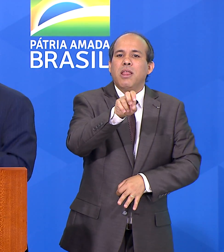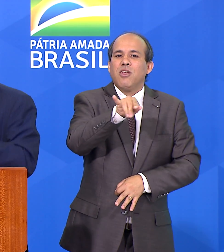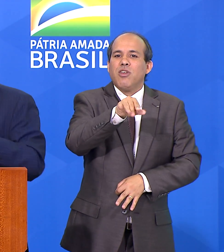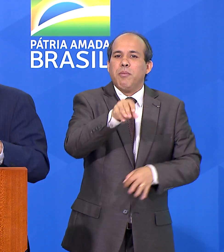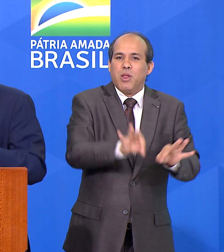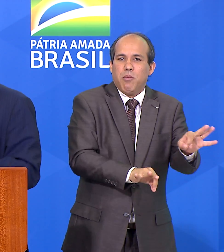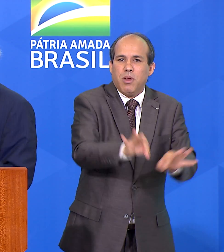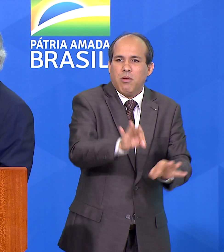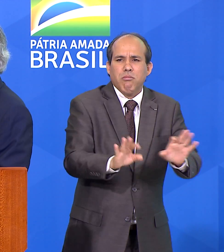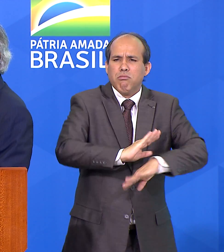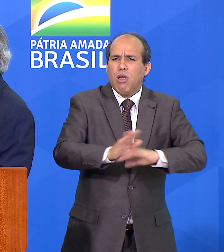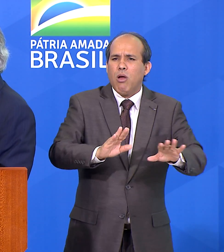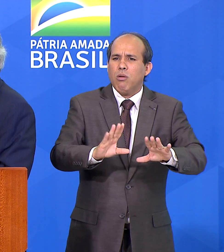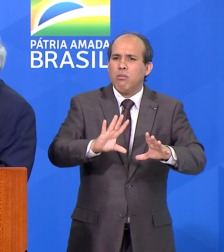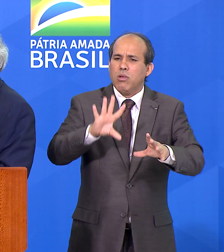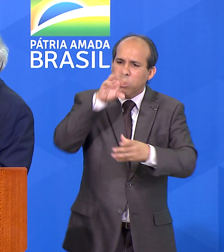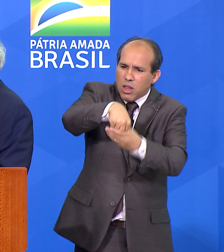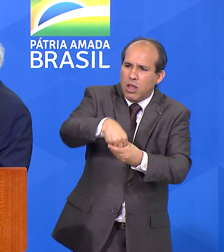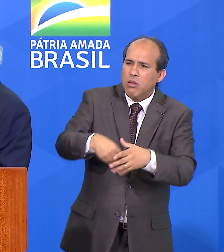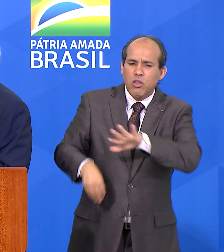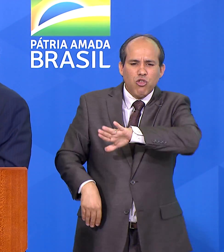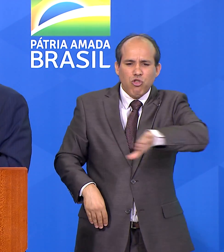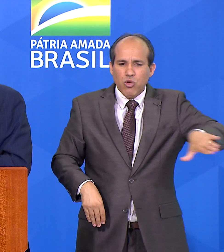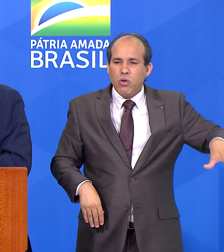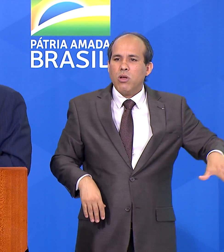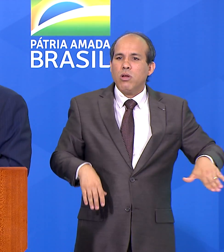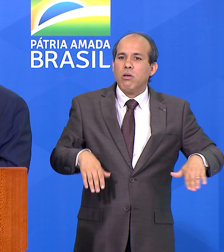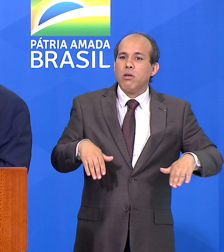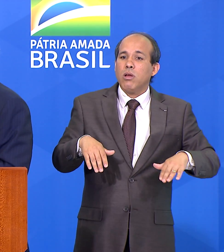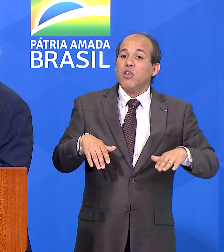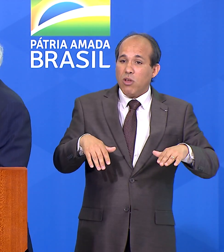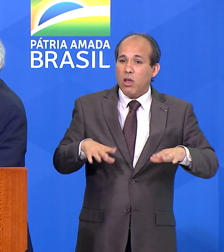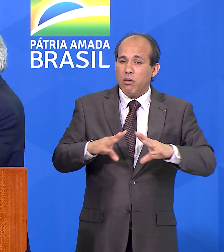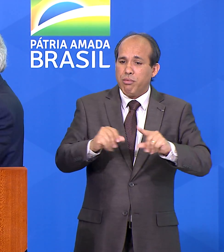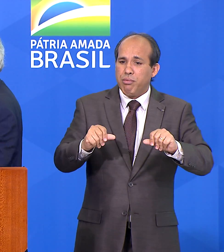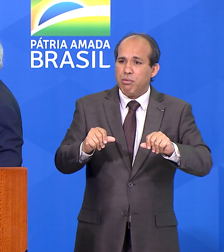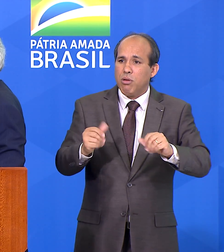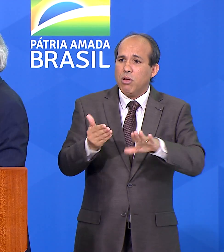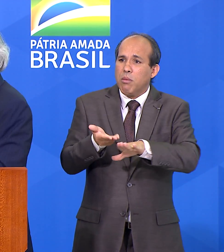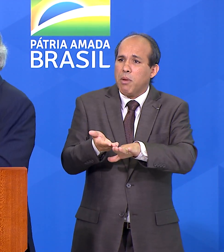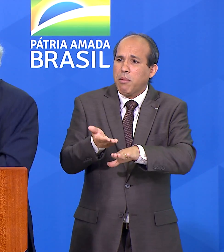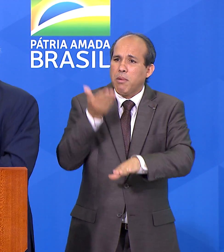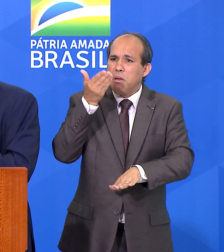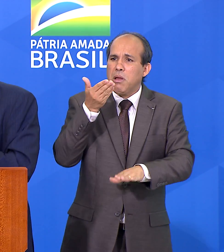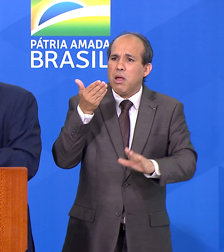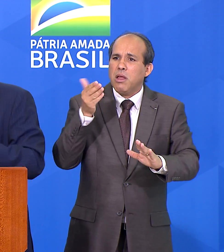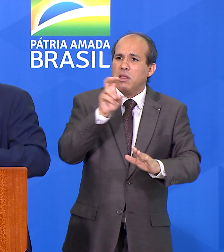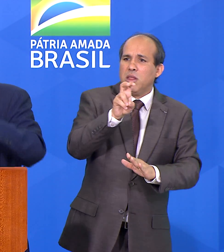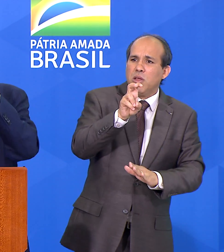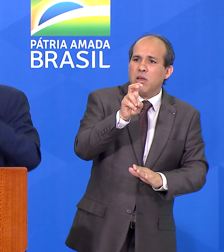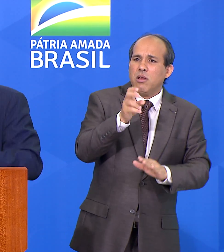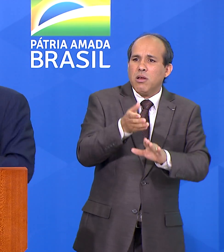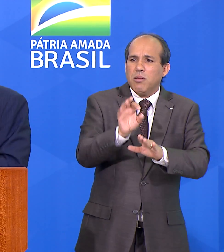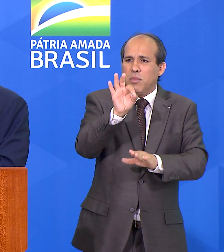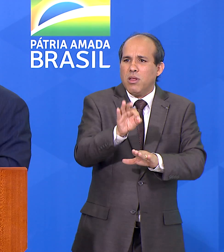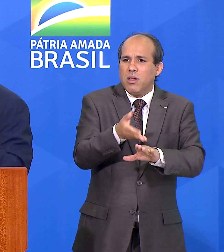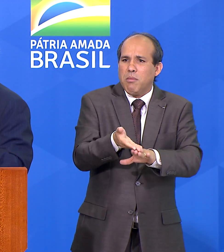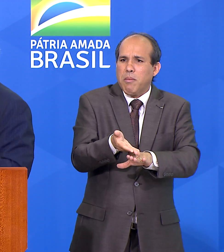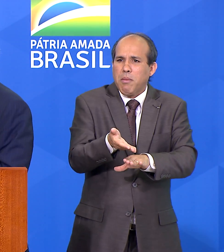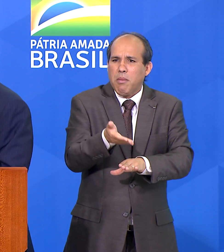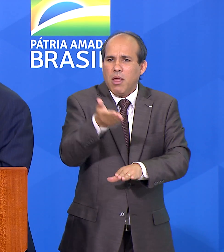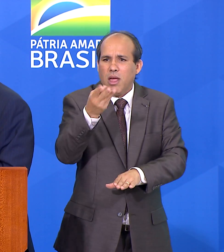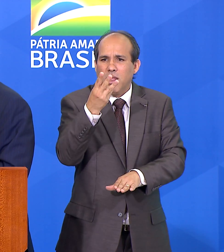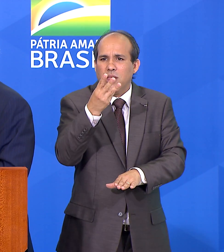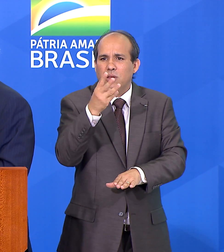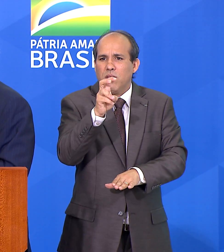ao ano. Depois que criou o Ministério do Planejamento, começou a crescer 5, 3, 2 e 0. Quem sabe, acabando com o Ministério do Planejamento agora, a gente comece a crescer 3, 4,